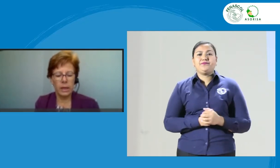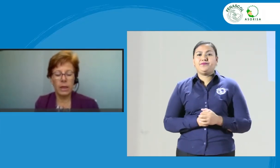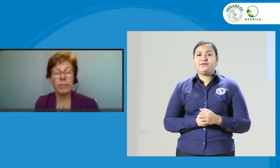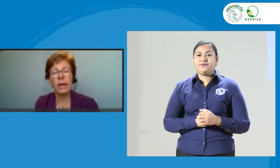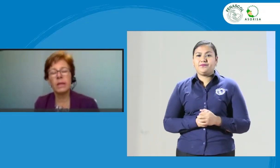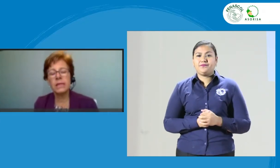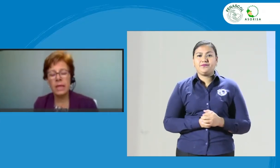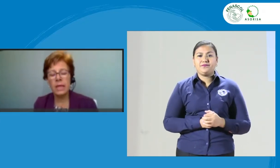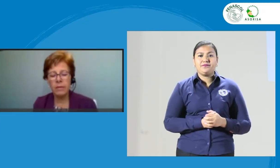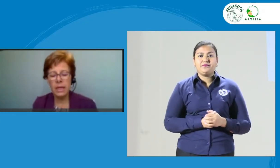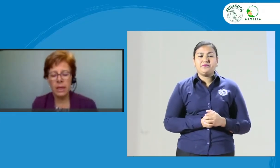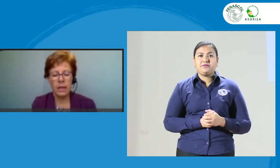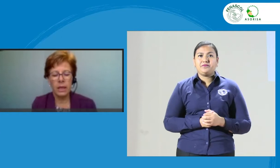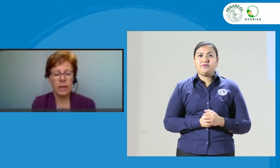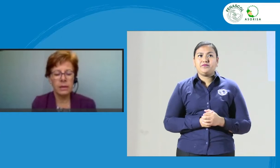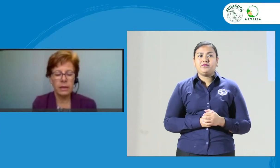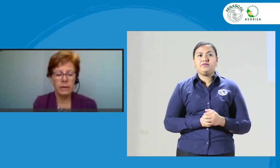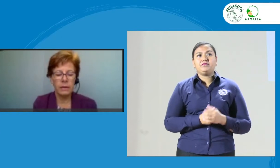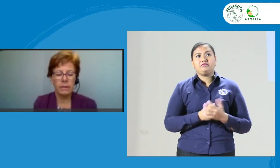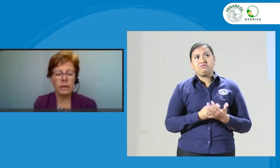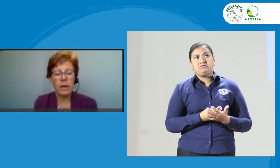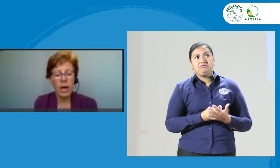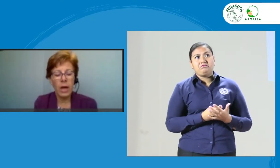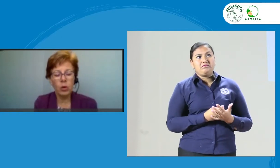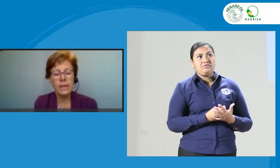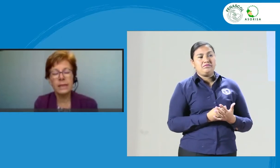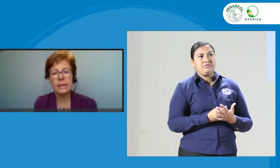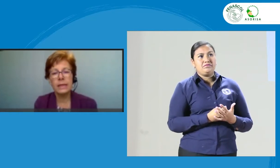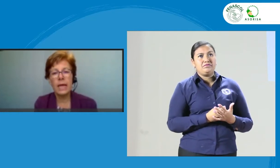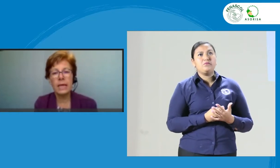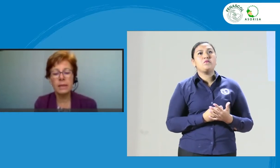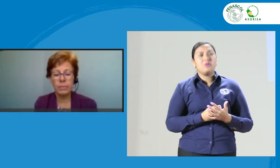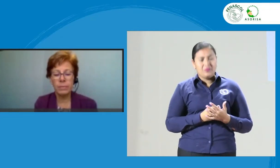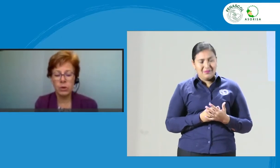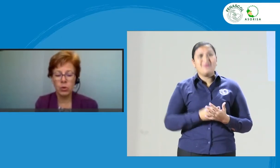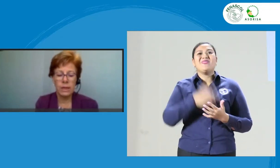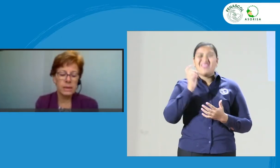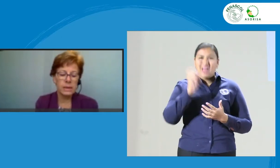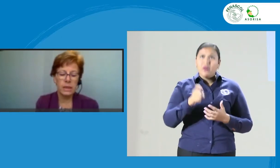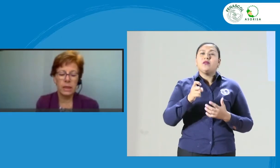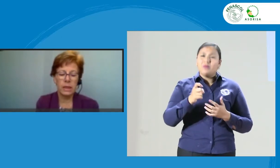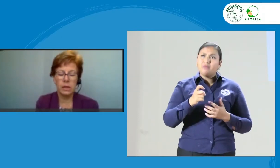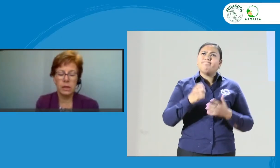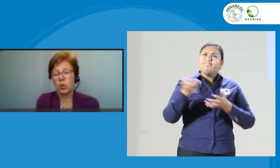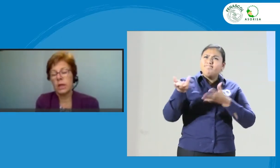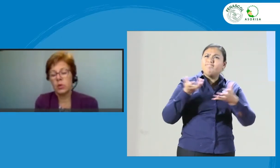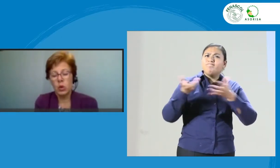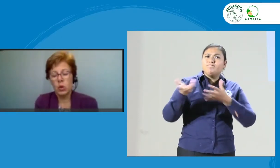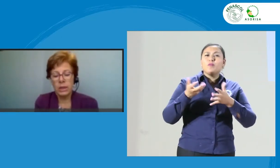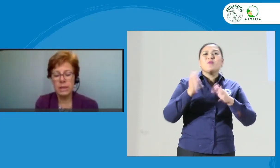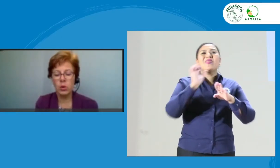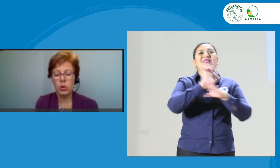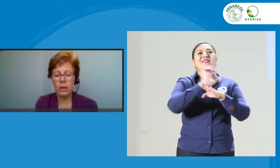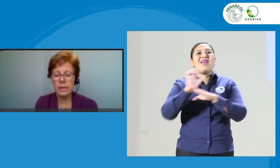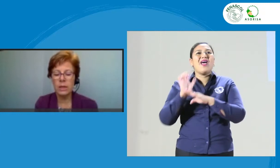También se debe trabajar con las entidades de personas sordas u oyentes que utilicen